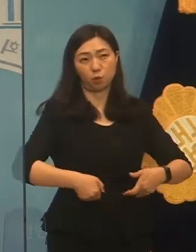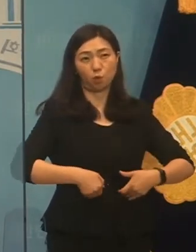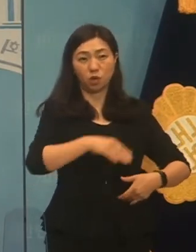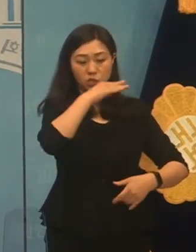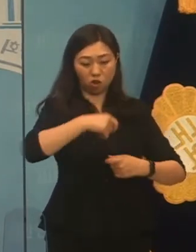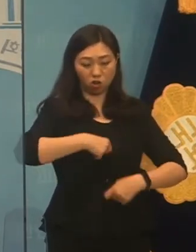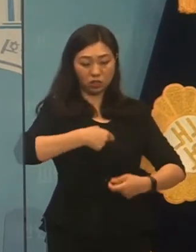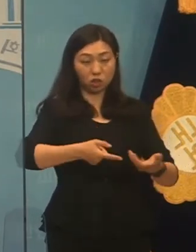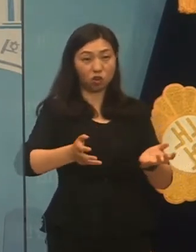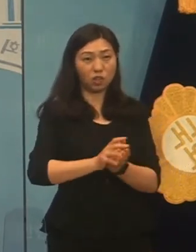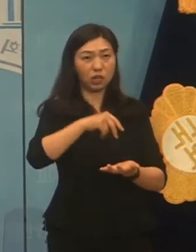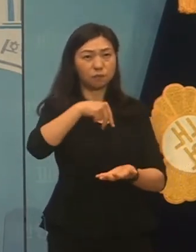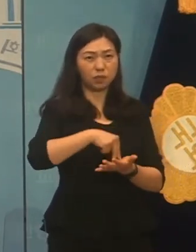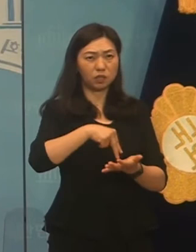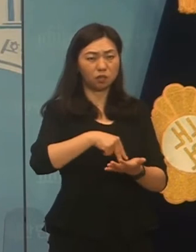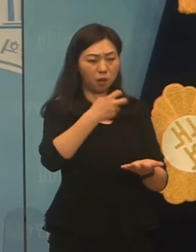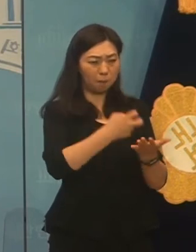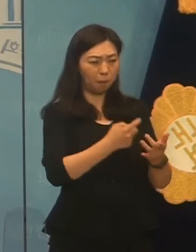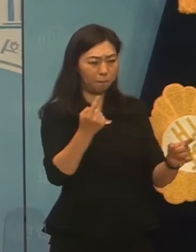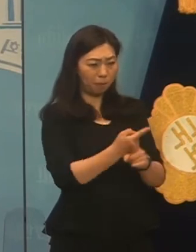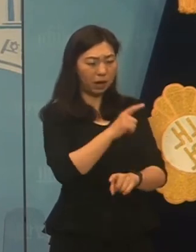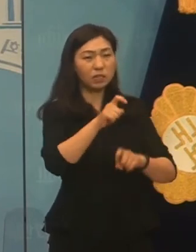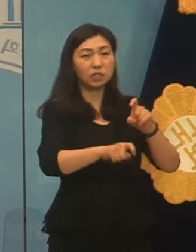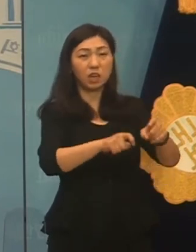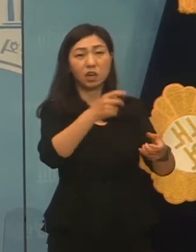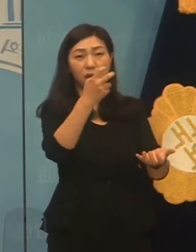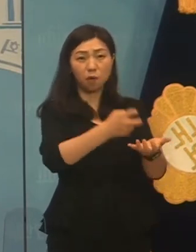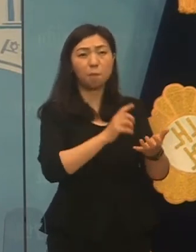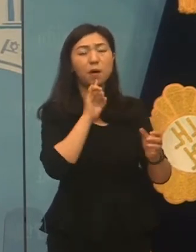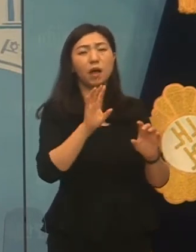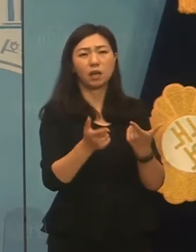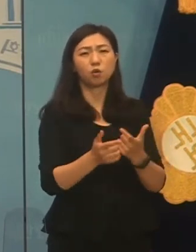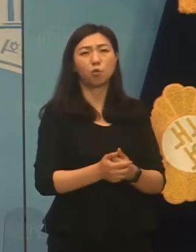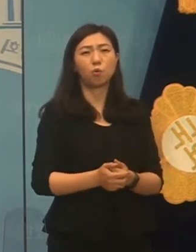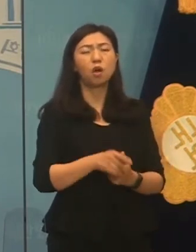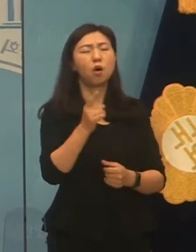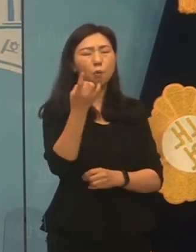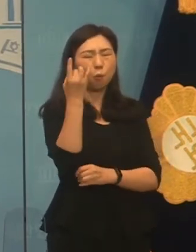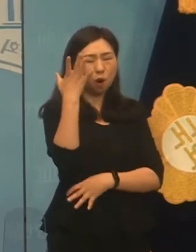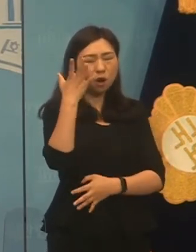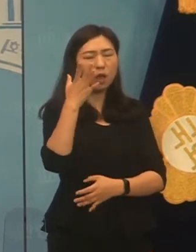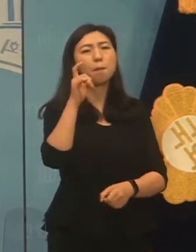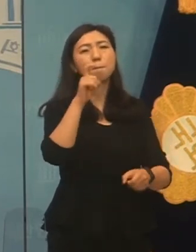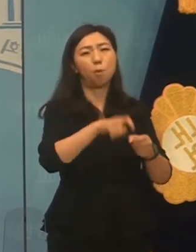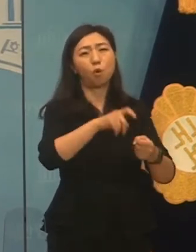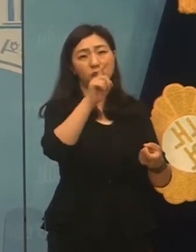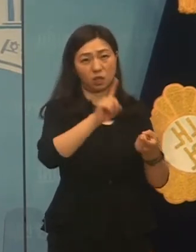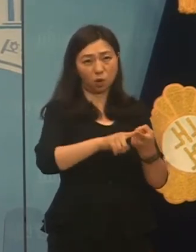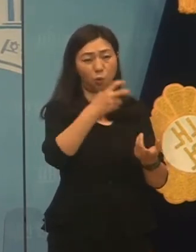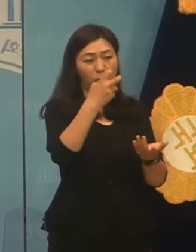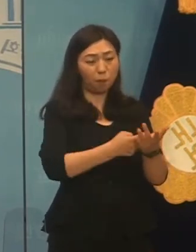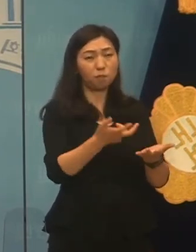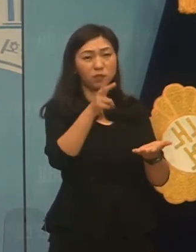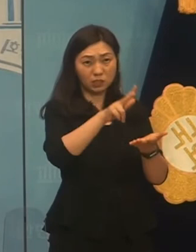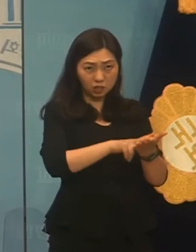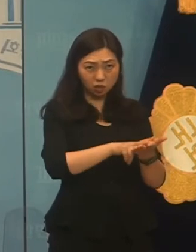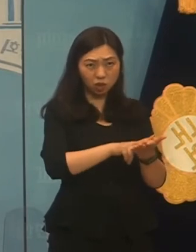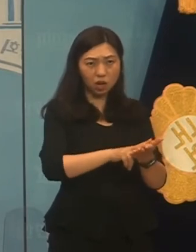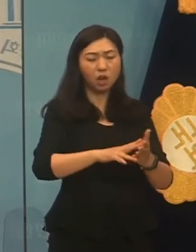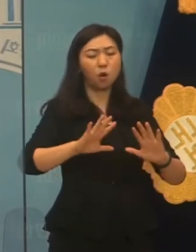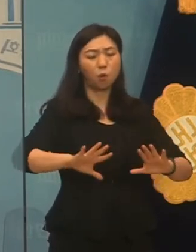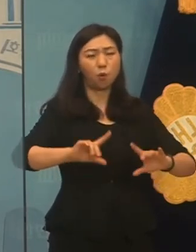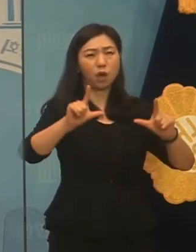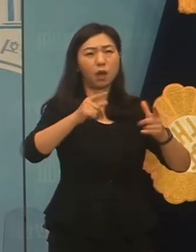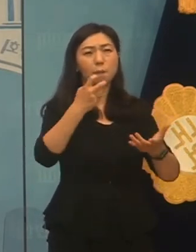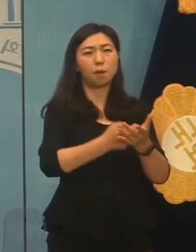정의당은 중재법 시행령 보완을 넘어 중재대기업처벌법이 제 모습을 찾을 수 있도록 연내 개념 추진에 최선을